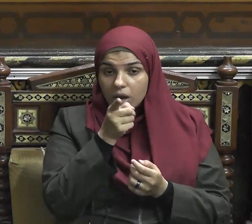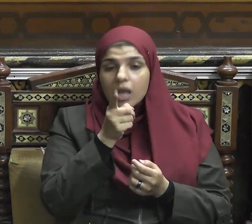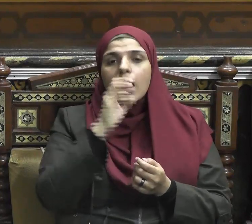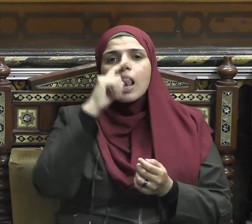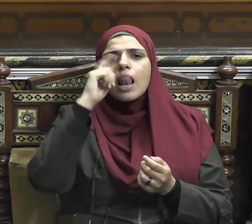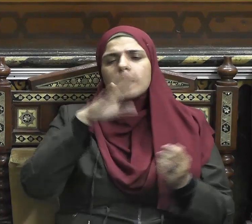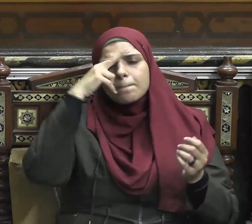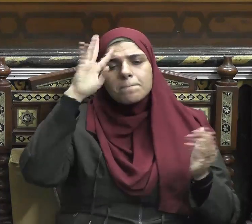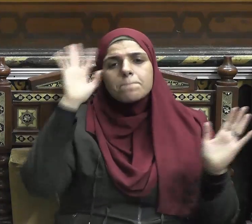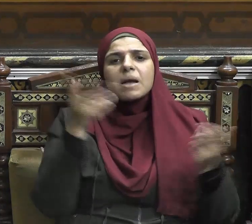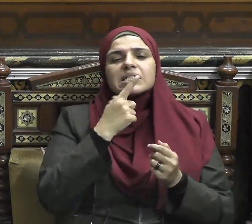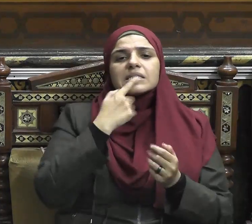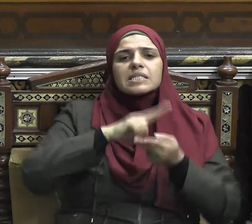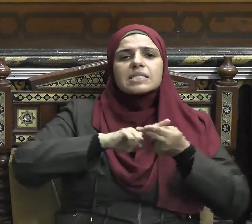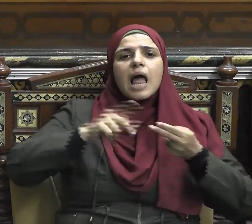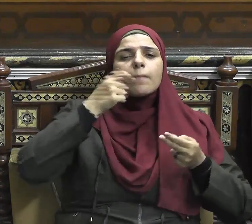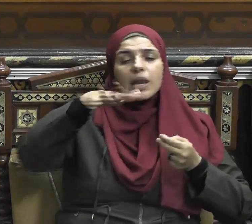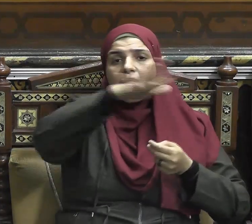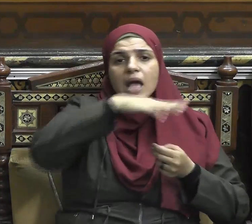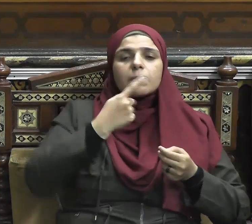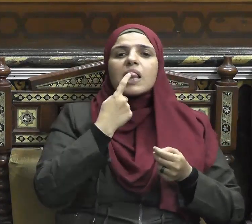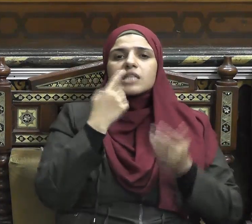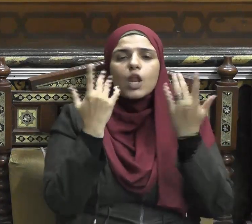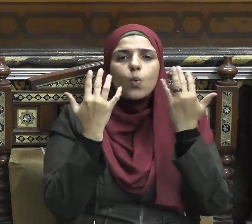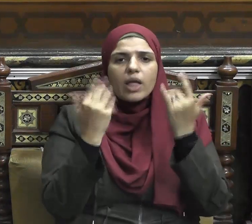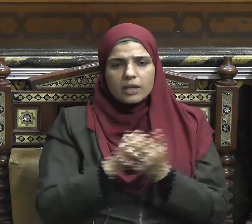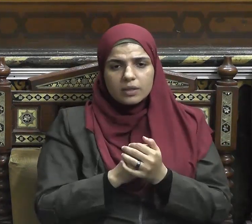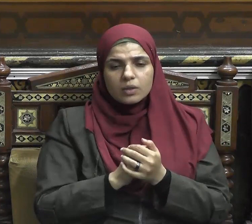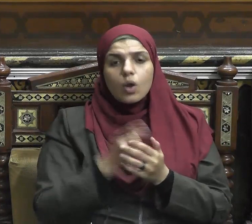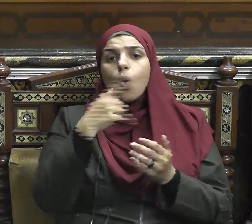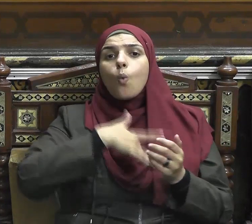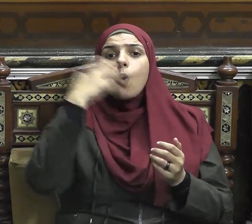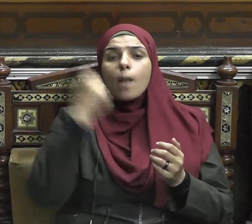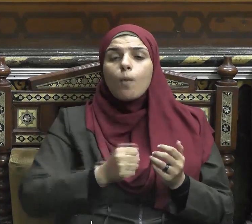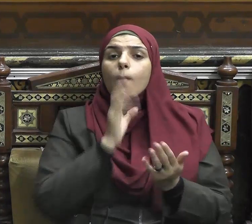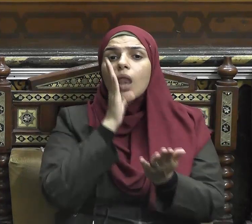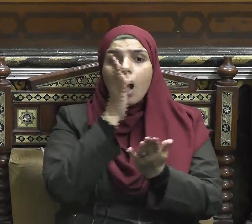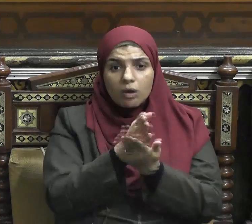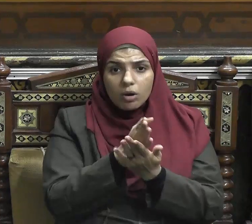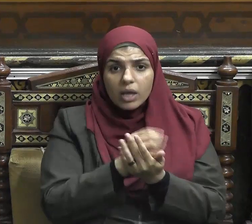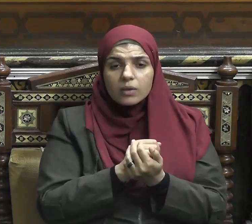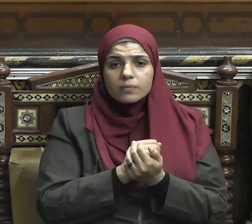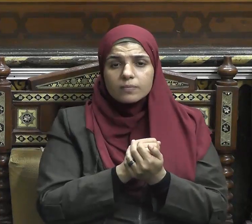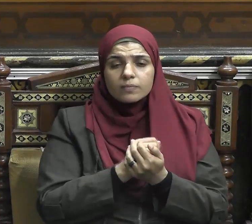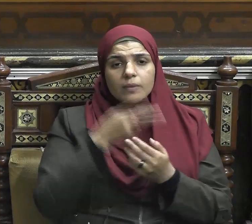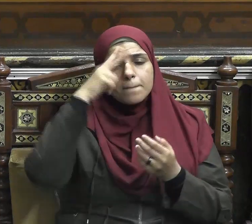نعبد الله وحده ولا نشرك به شيئا وأمرنا بالصلاة والزكاة والصيام